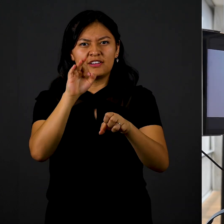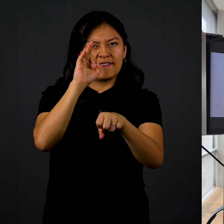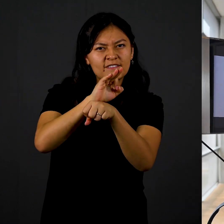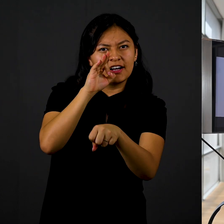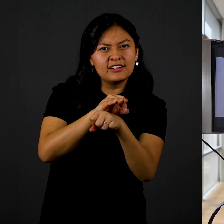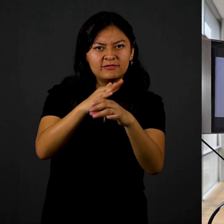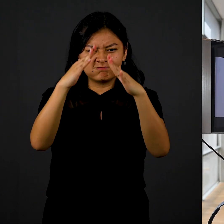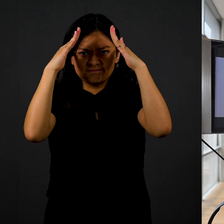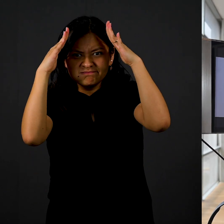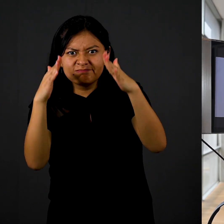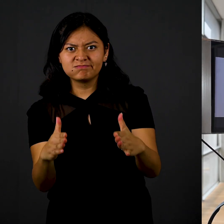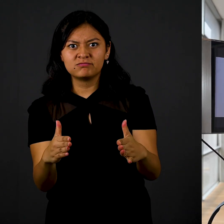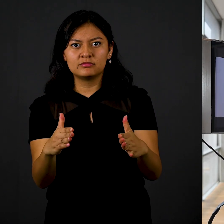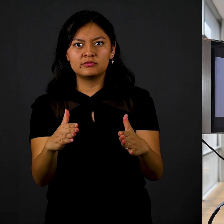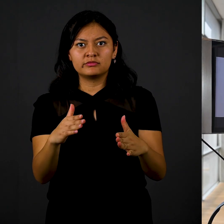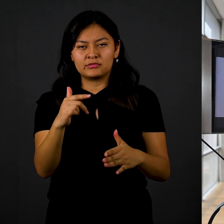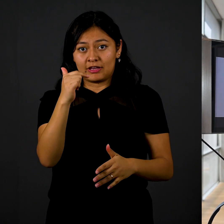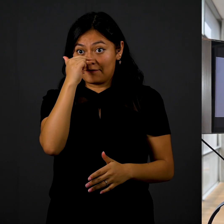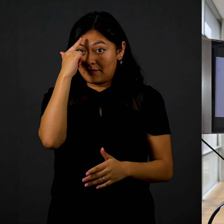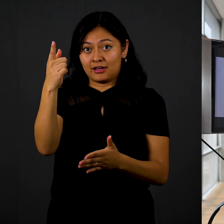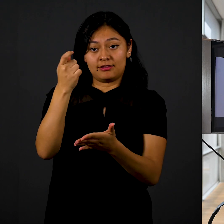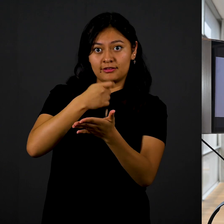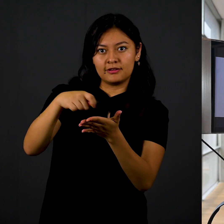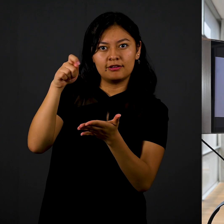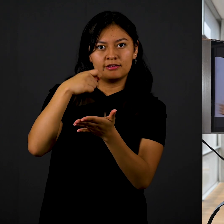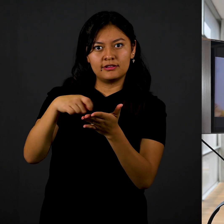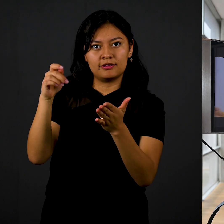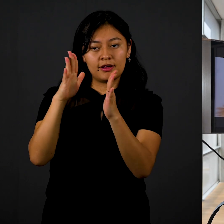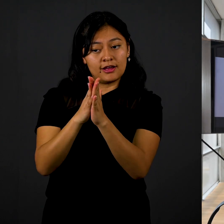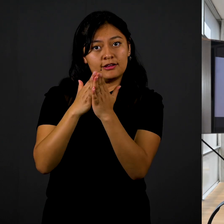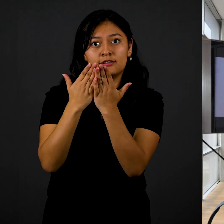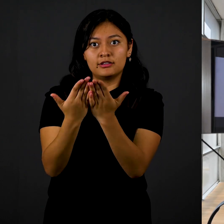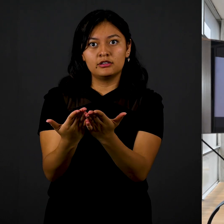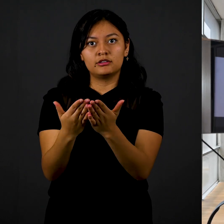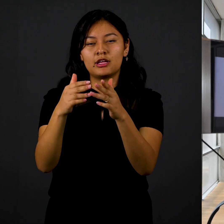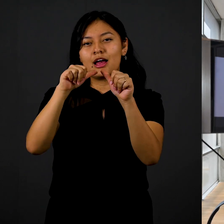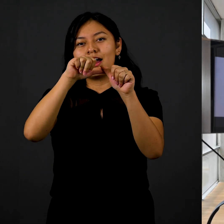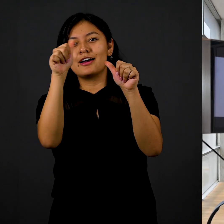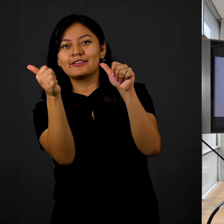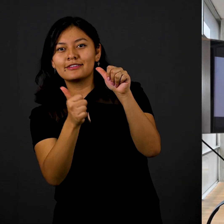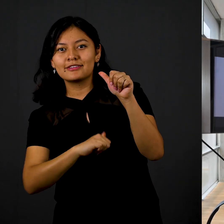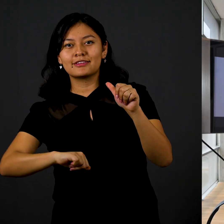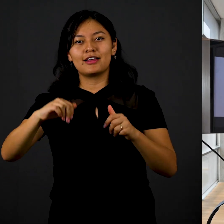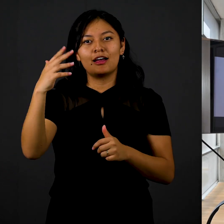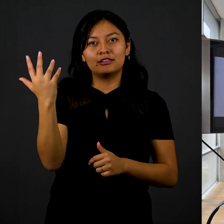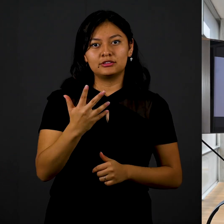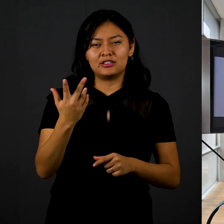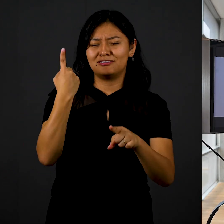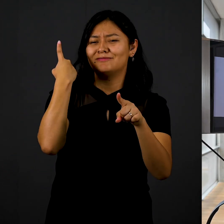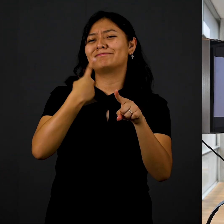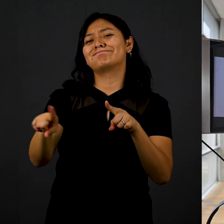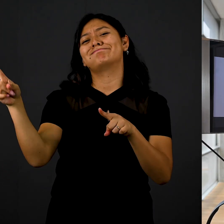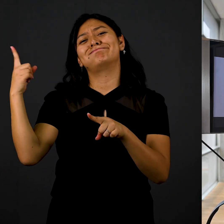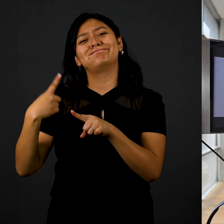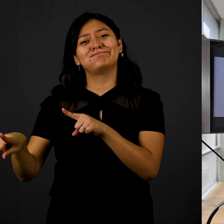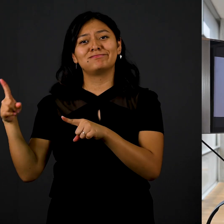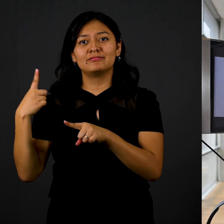explican la importancia de las mujeres en la lucha y defensa de los derechos humanos y la participación